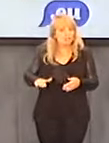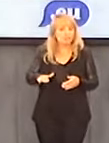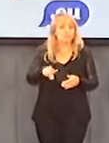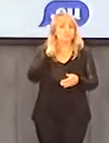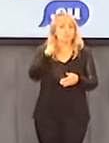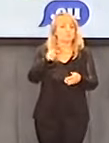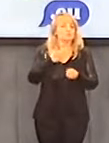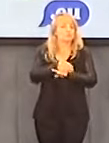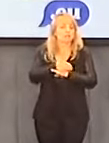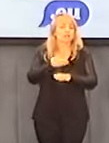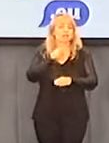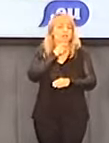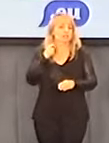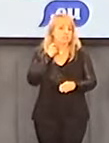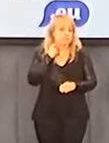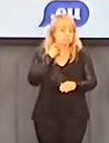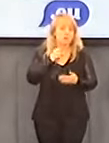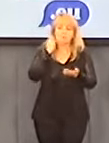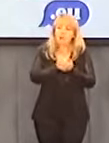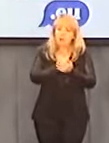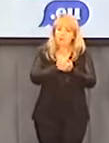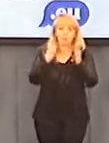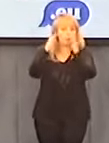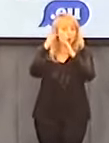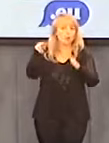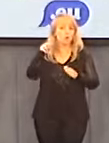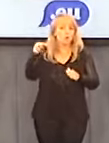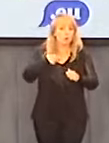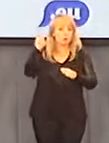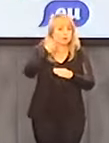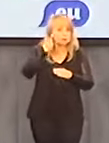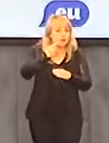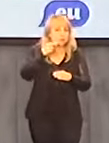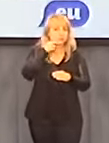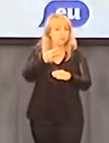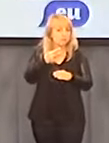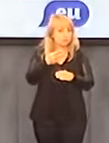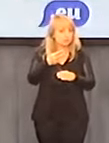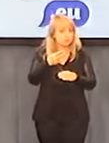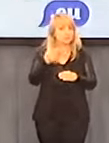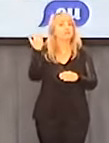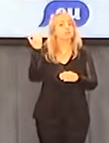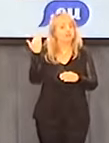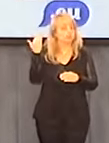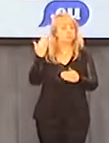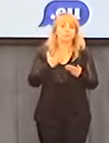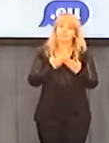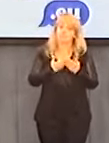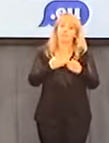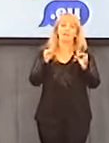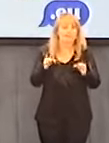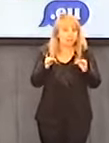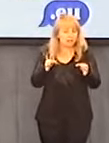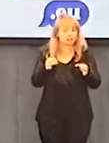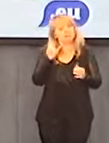Prawo zakazywało nawet kościelne. Przypominam jeszcze raz o instrukcji Crimen Solicitacionis. Stąd nie należy się